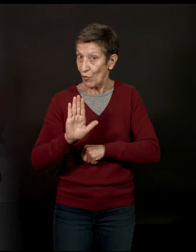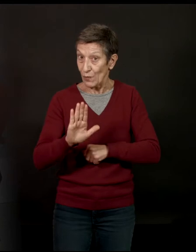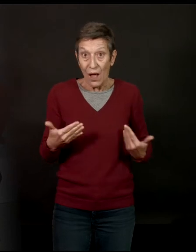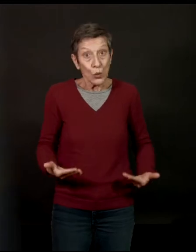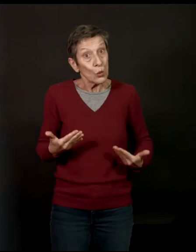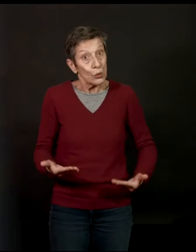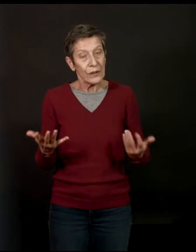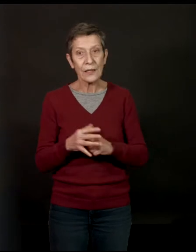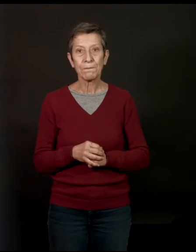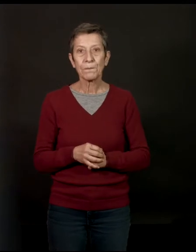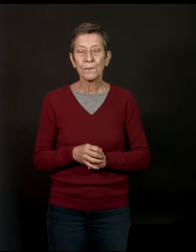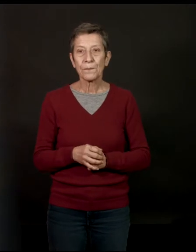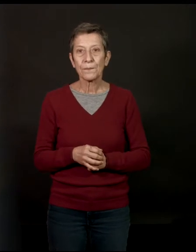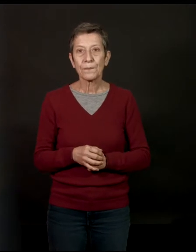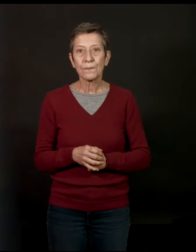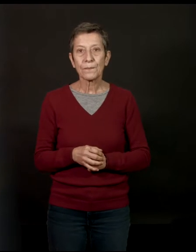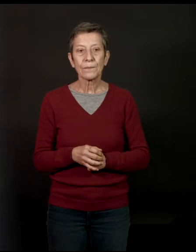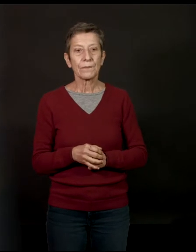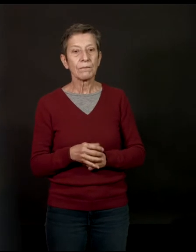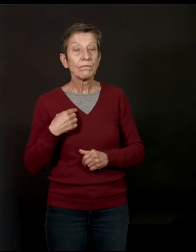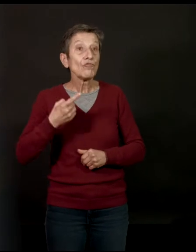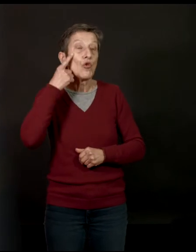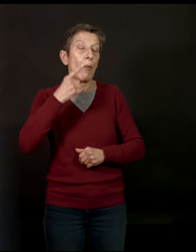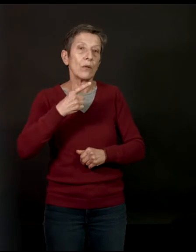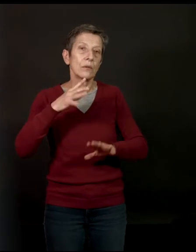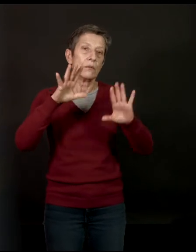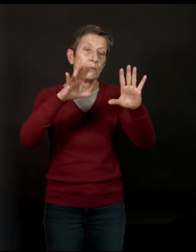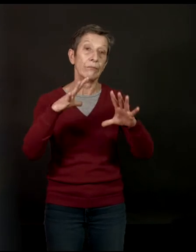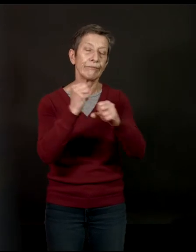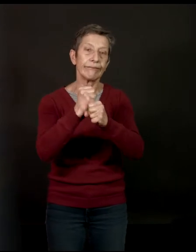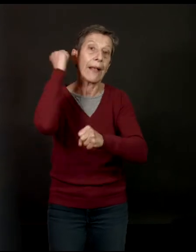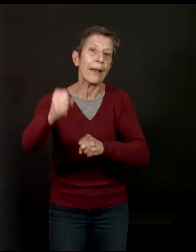'hui ? Je pense que le crime, c'est pour aller vite, le fait divers,